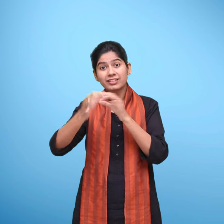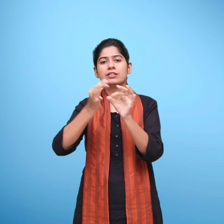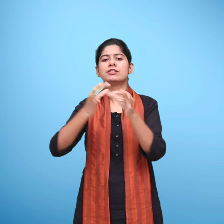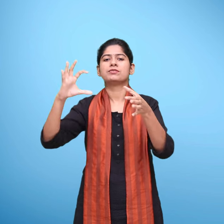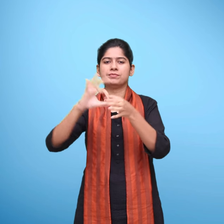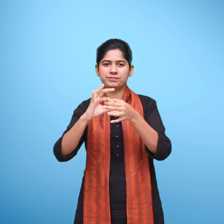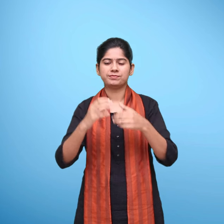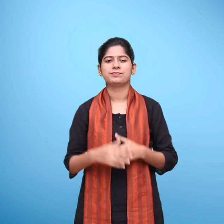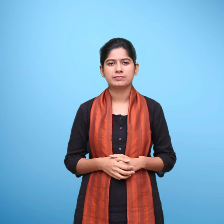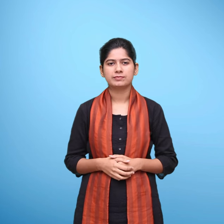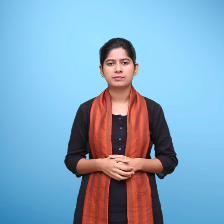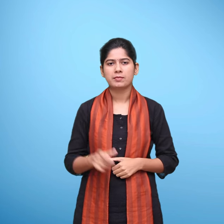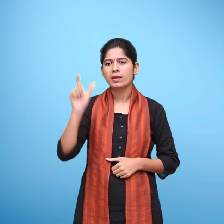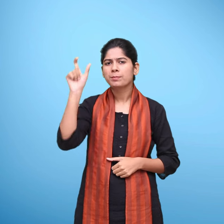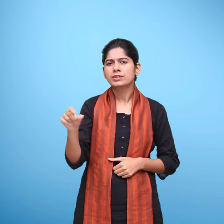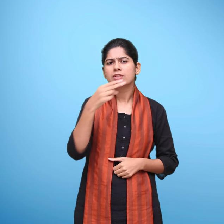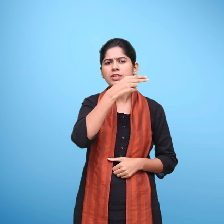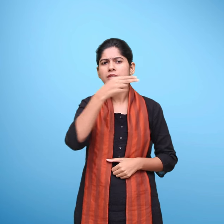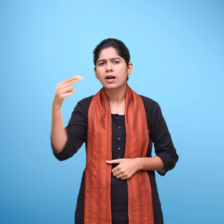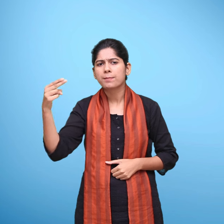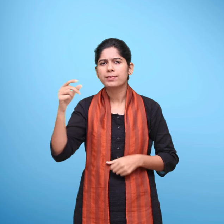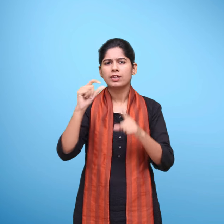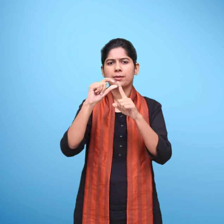प्रशिक्षन परशद प्रियंका एवं गिरीश